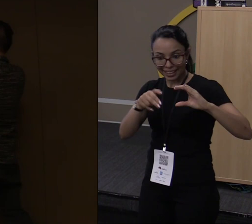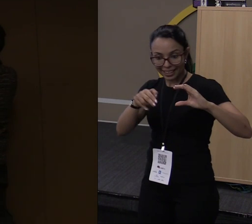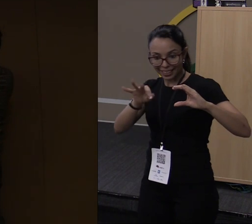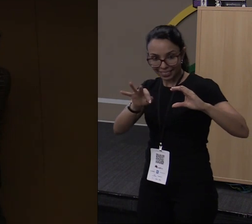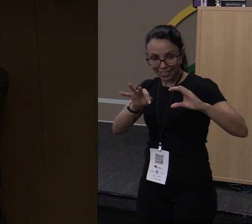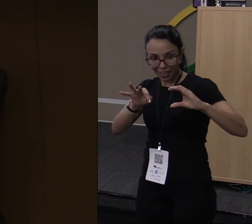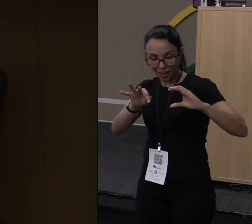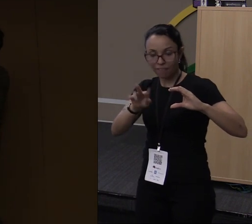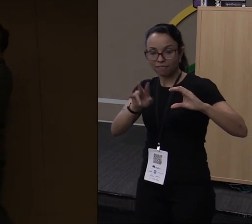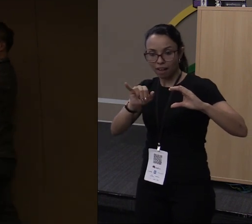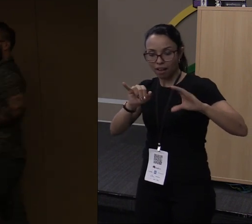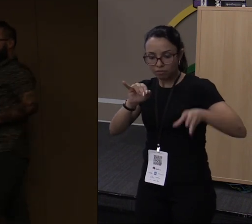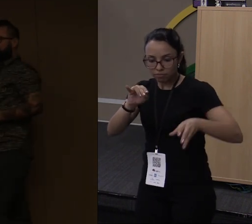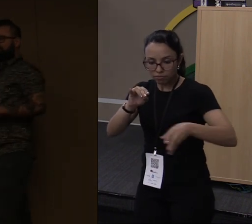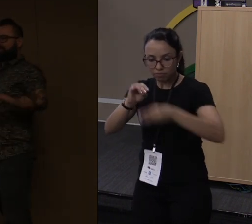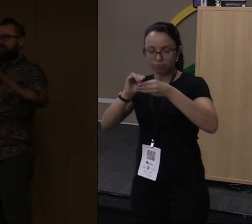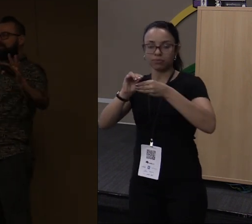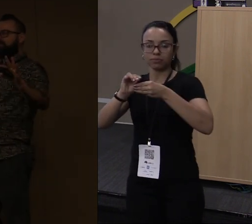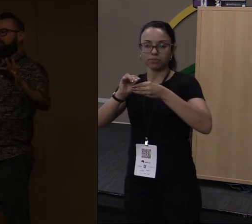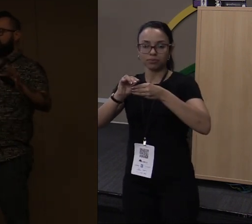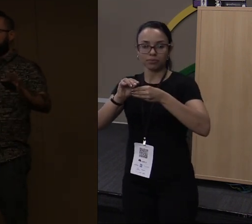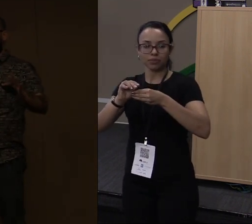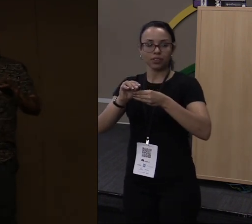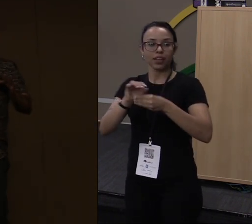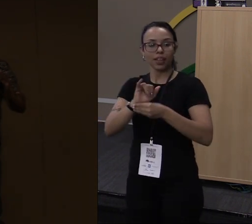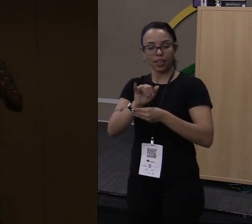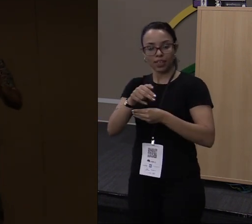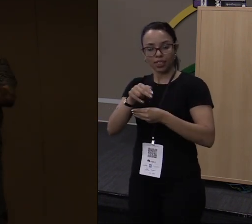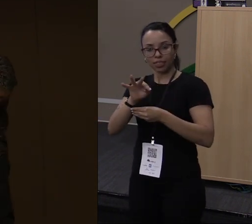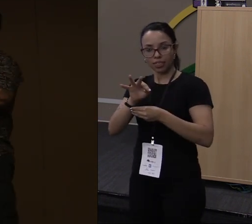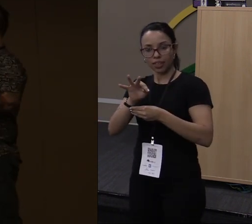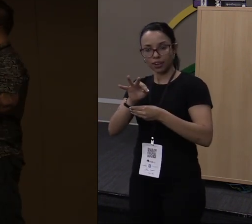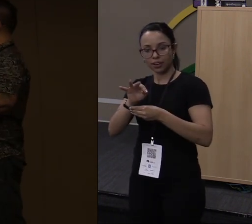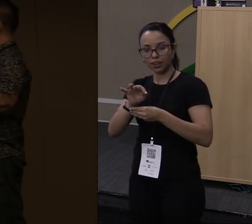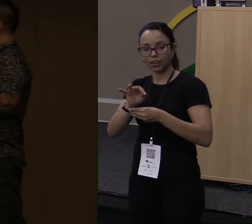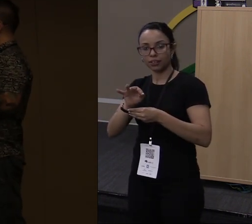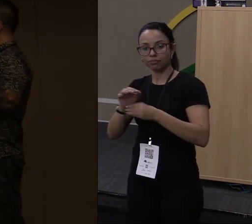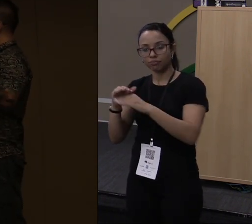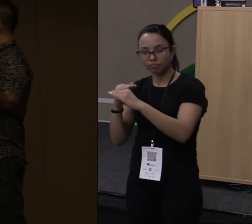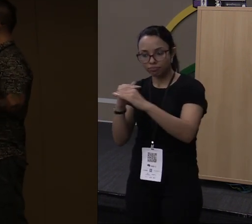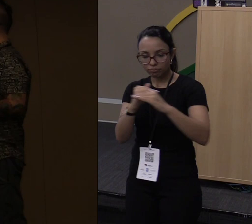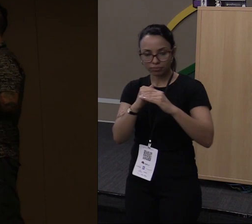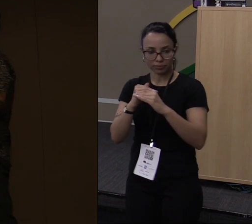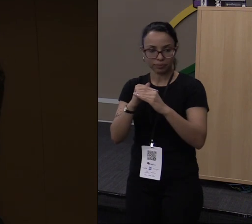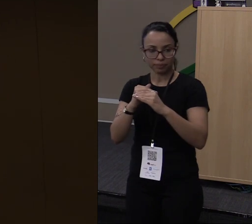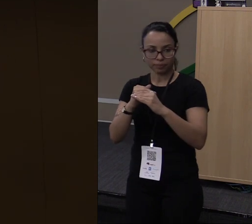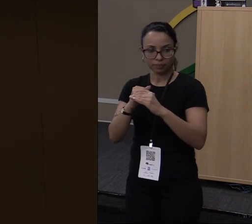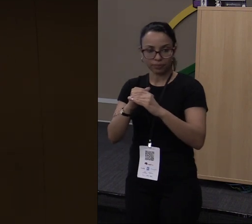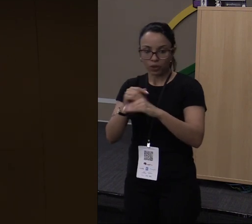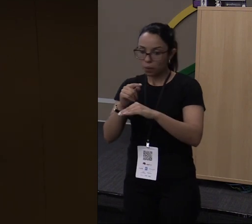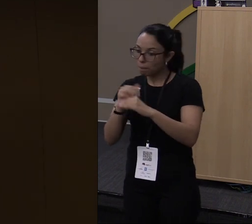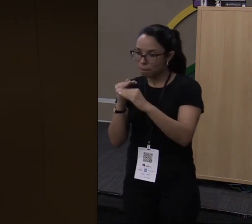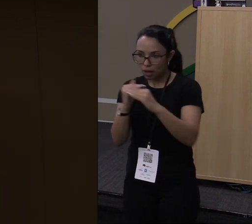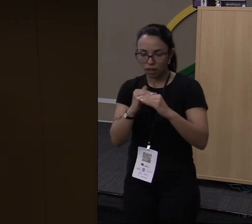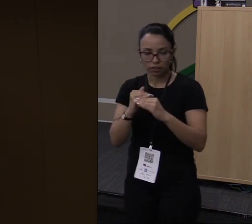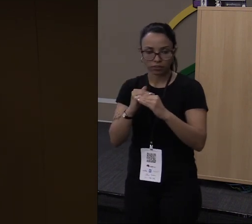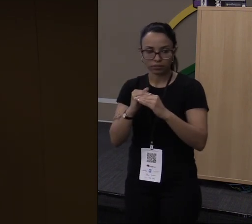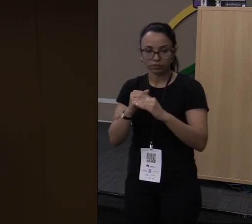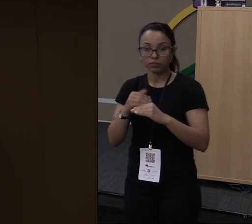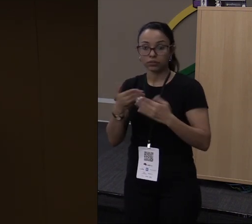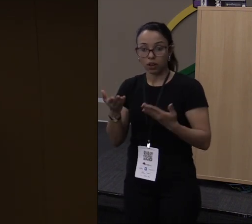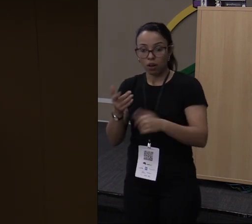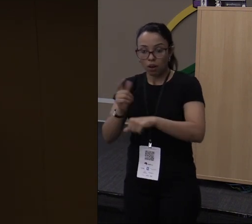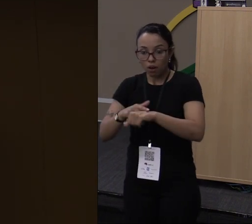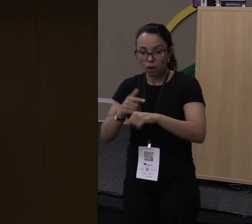o Parallel Interator. Ele já faz isso por padrão, só na hora que eu importar. Então a partir de agora, qualquer coisa que eu puder jogar um